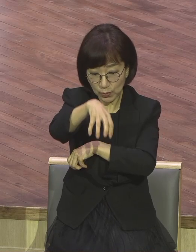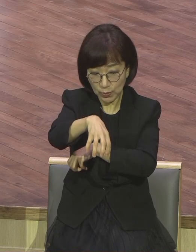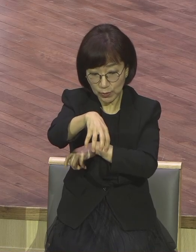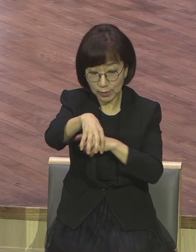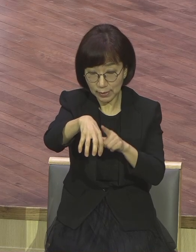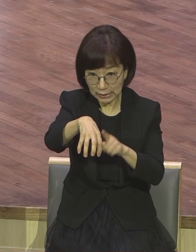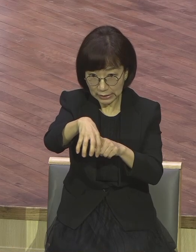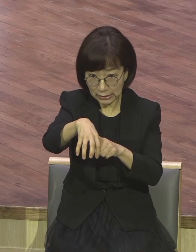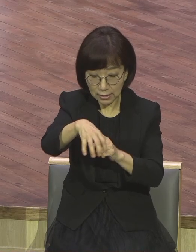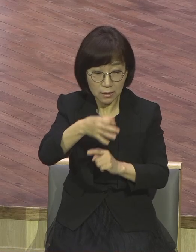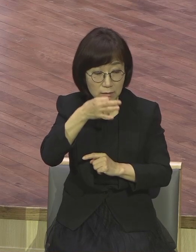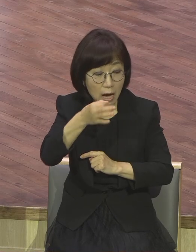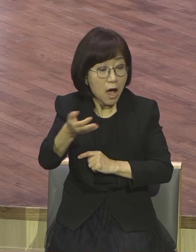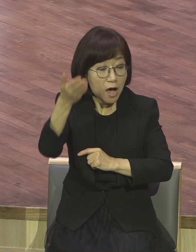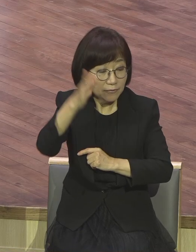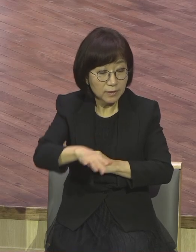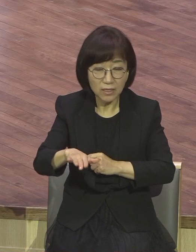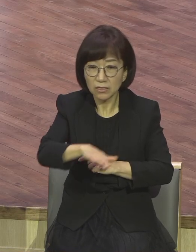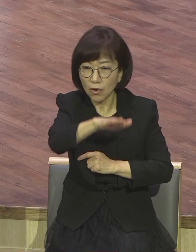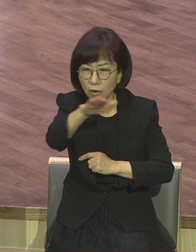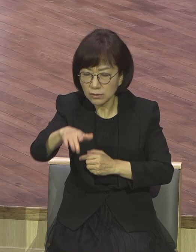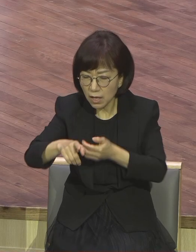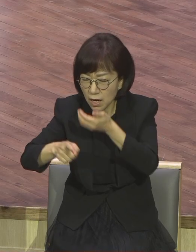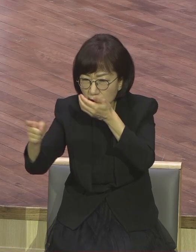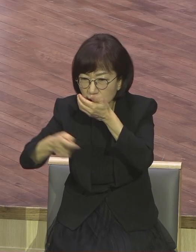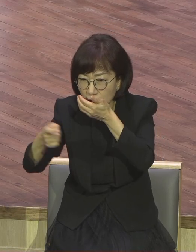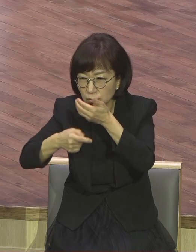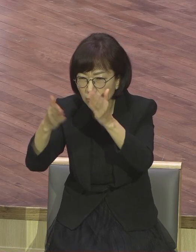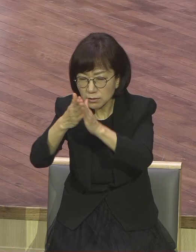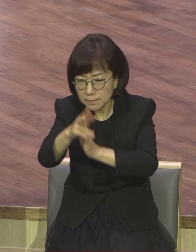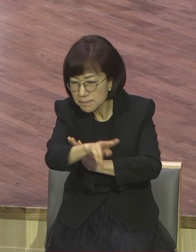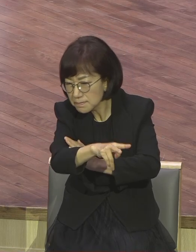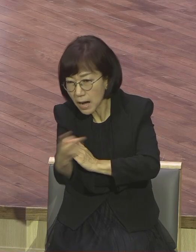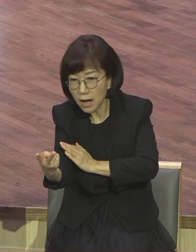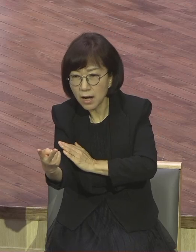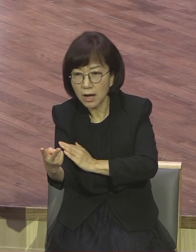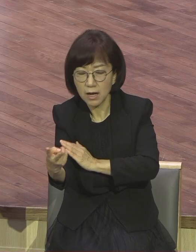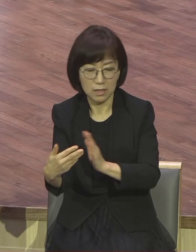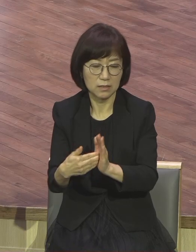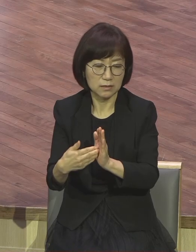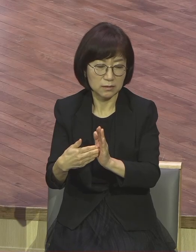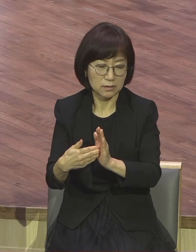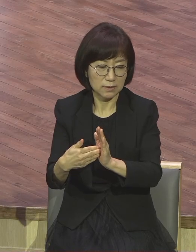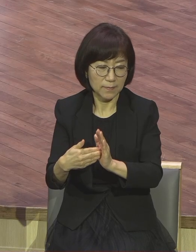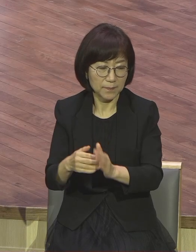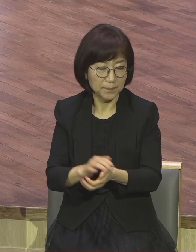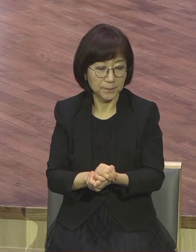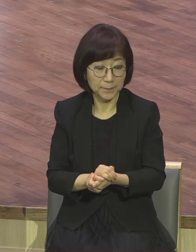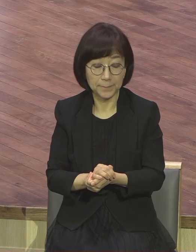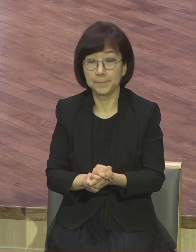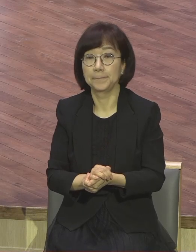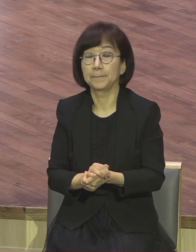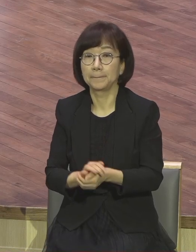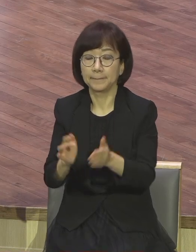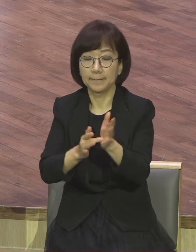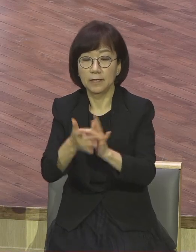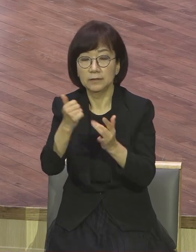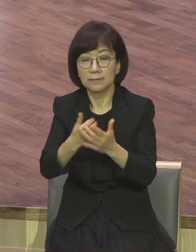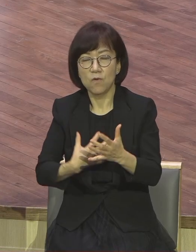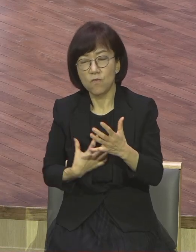하였거늘 너희는 강도의 소굴을 만드는 도다 하시니라 예수님께서는 이들을 꾸려주시면서 성전의